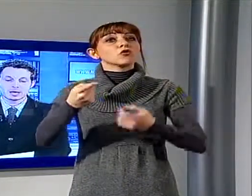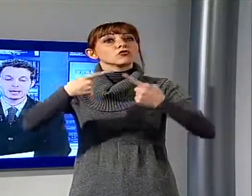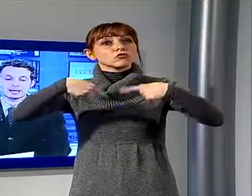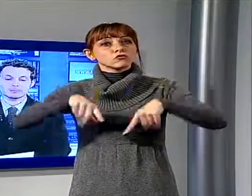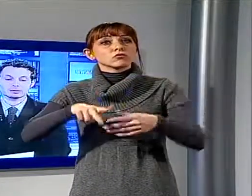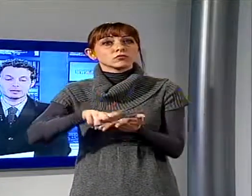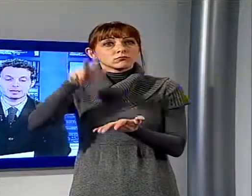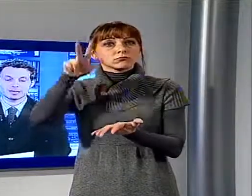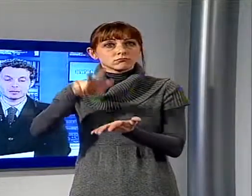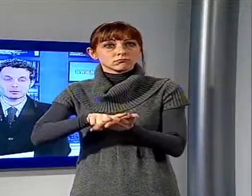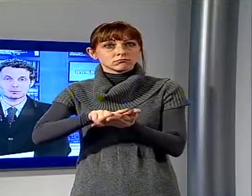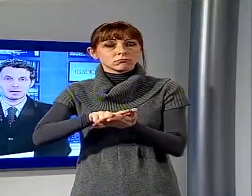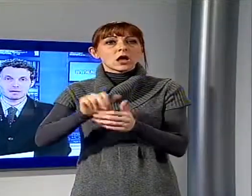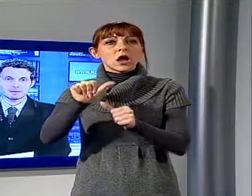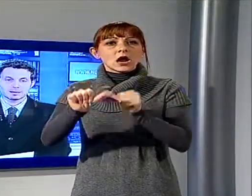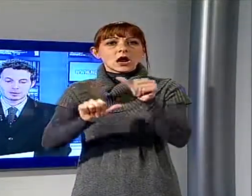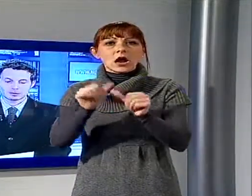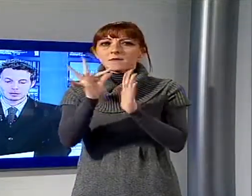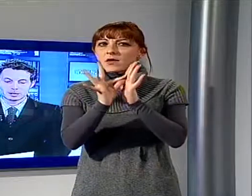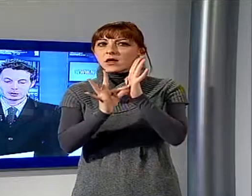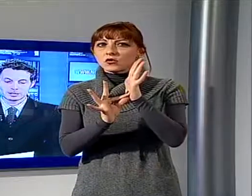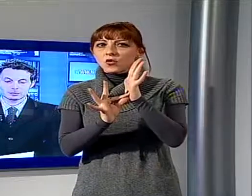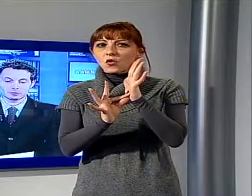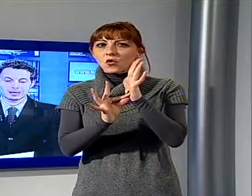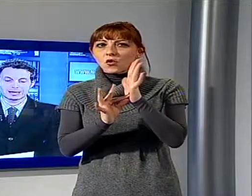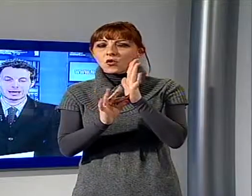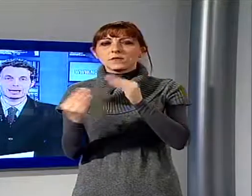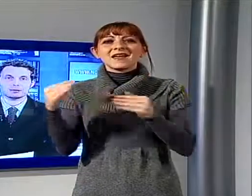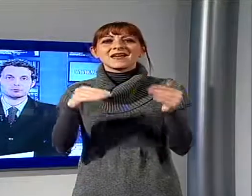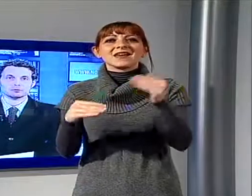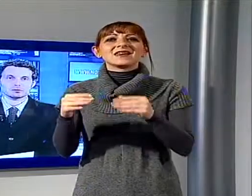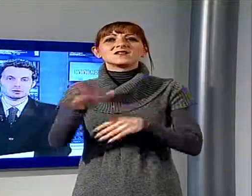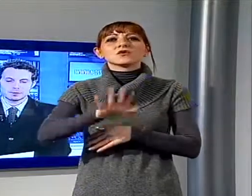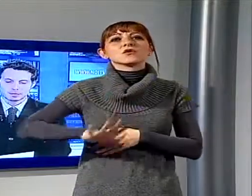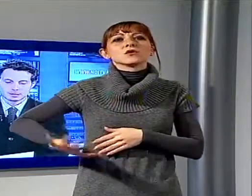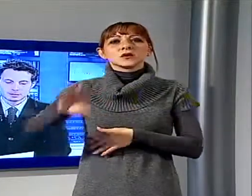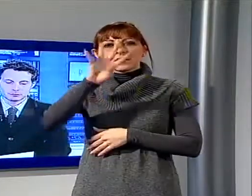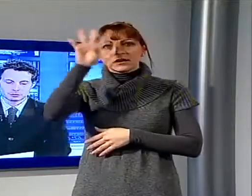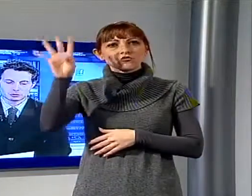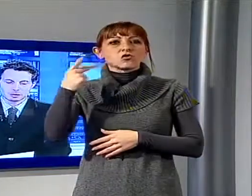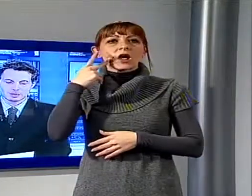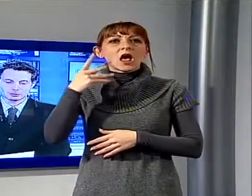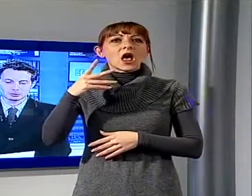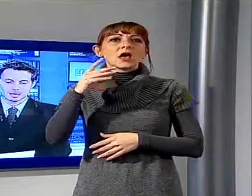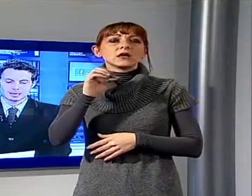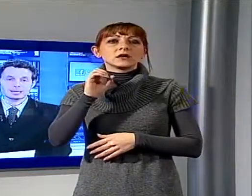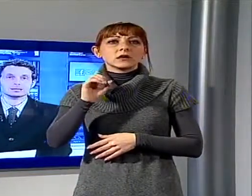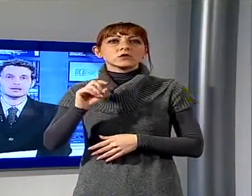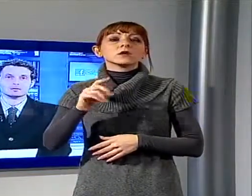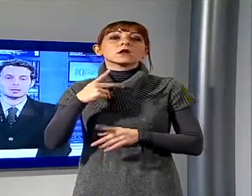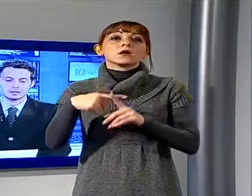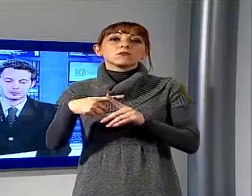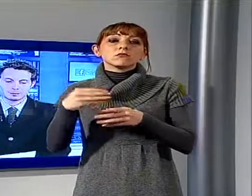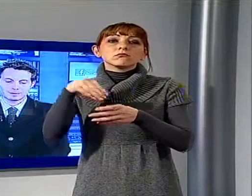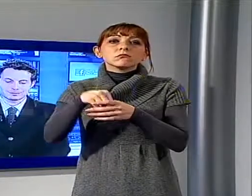legge che modifica le norme per le elezioni regionali in Toscana e la composizione degli uffici elettorali. Il